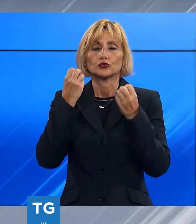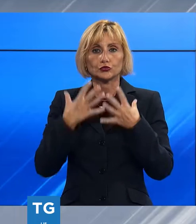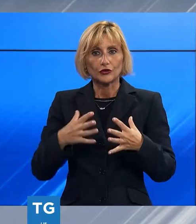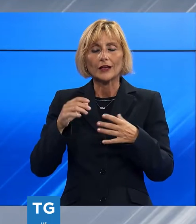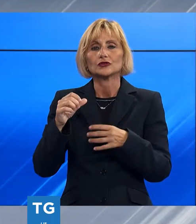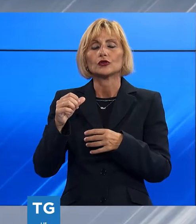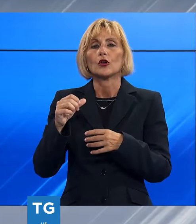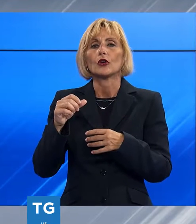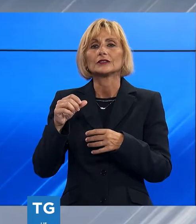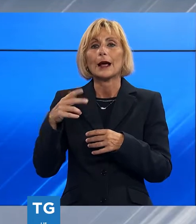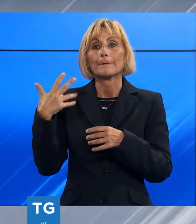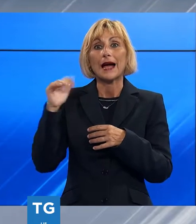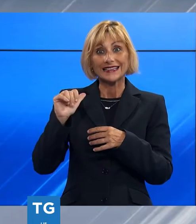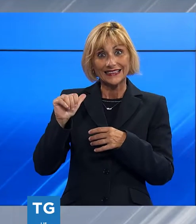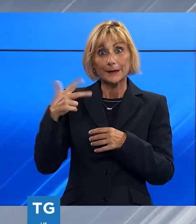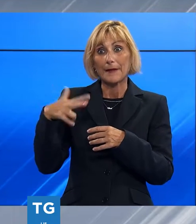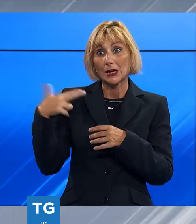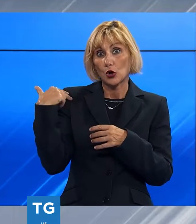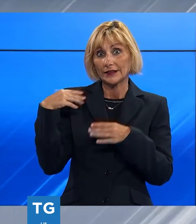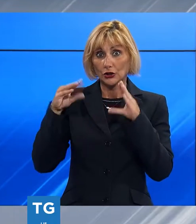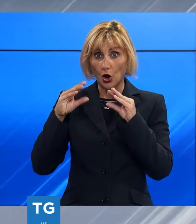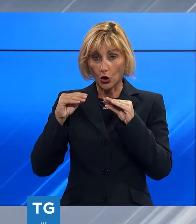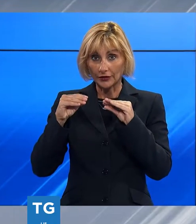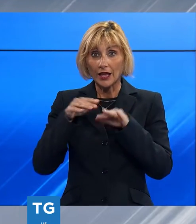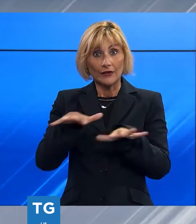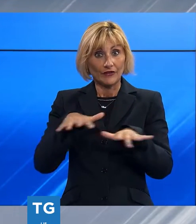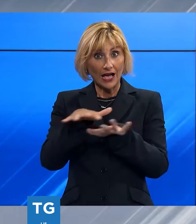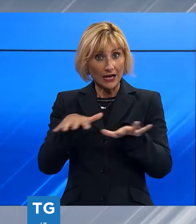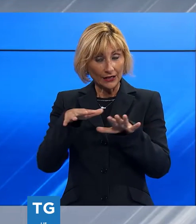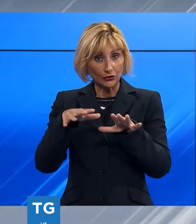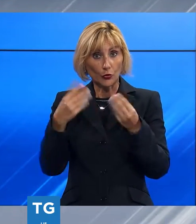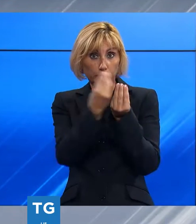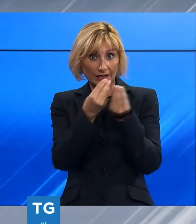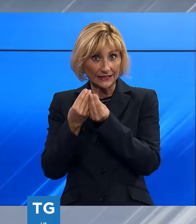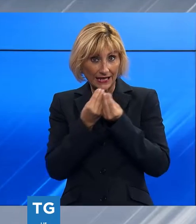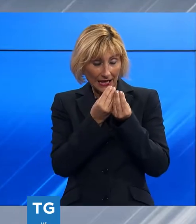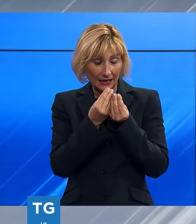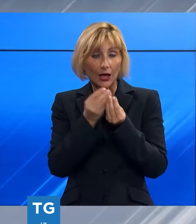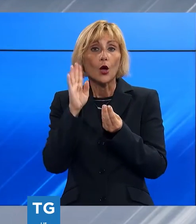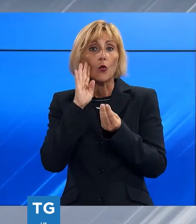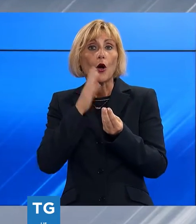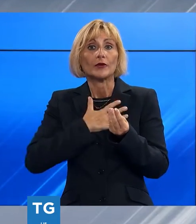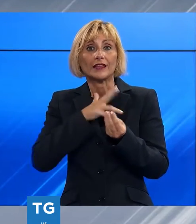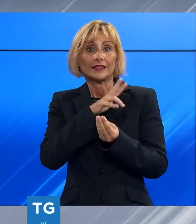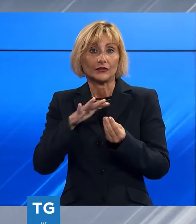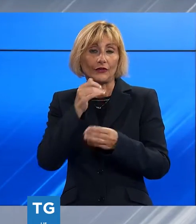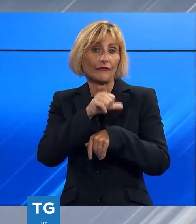ha portato in Pineta a Viareggio a gravi condizioni per un uomo di 35 anni.